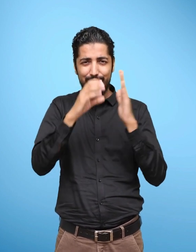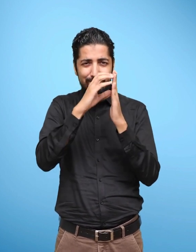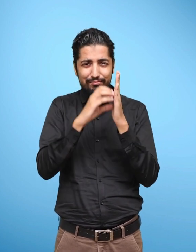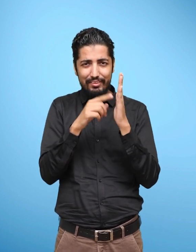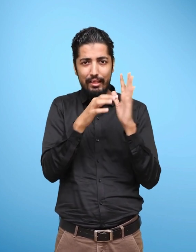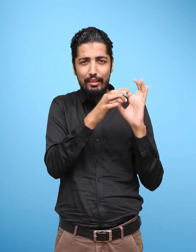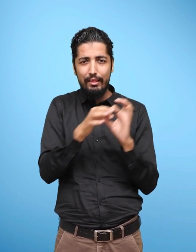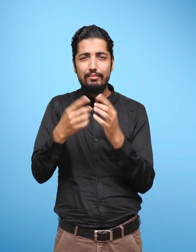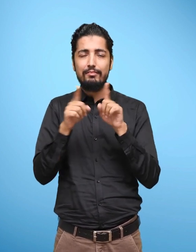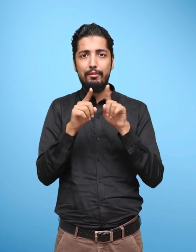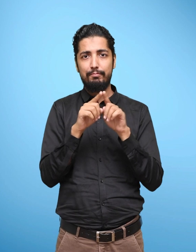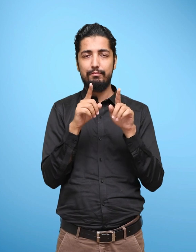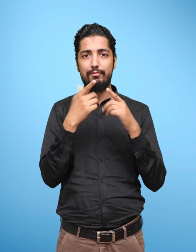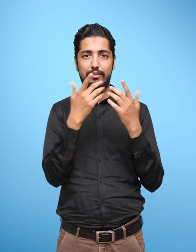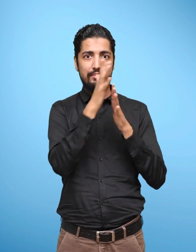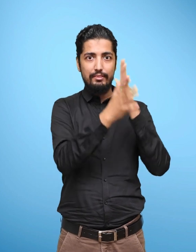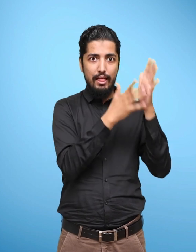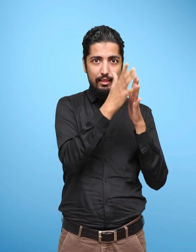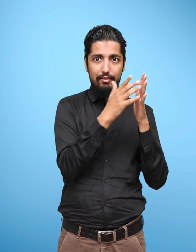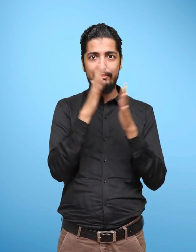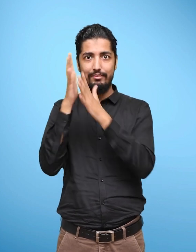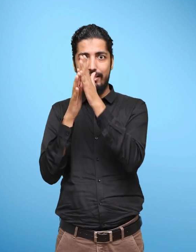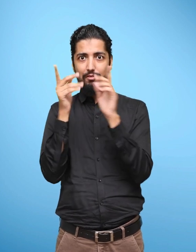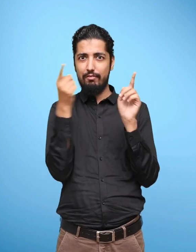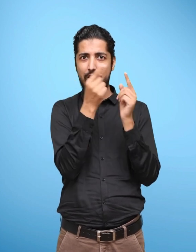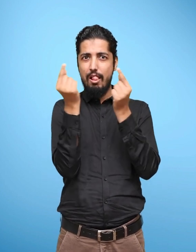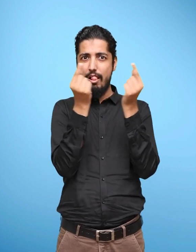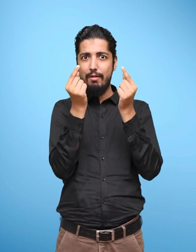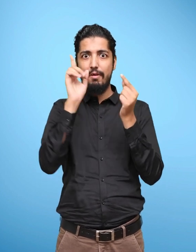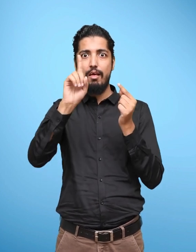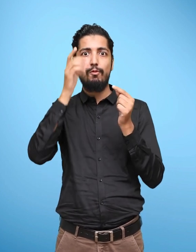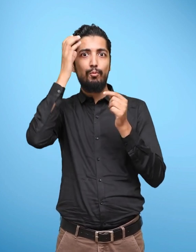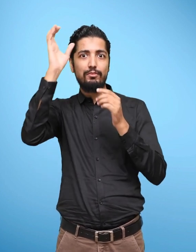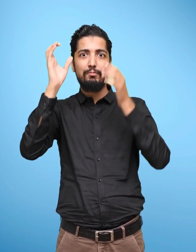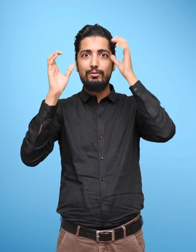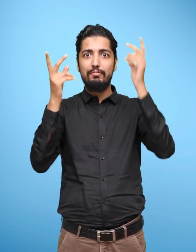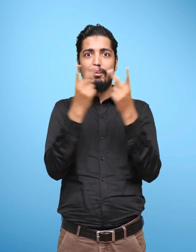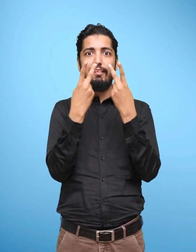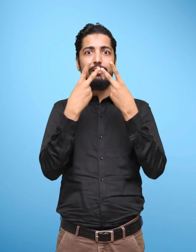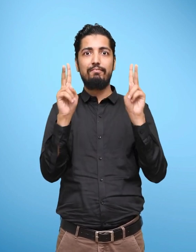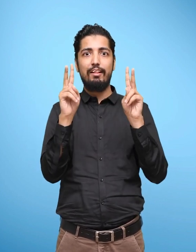regular intervals throughout the book to address CG 11.1.